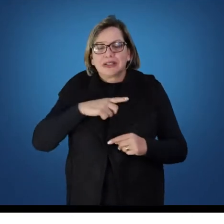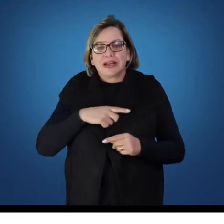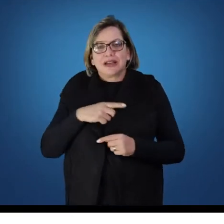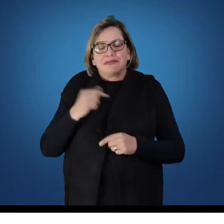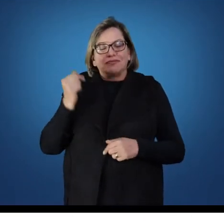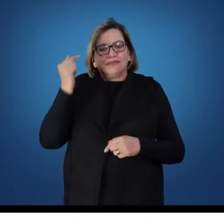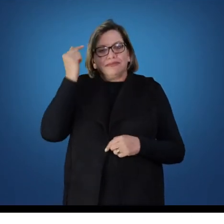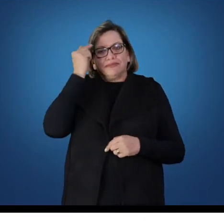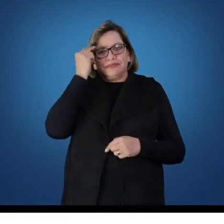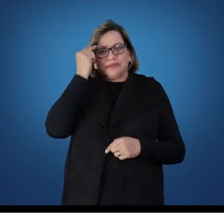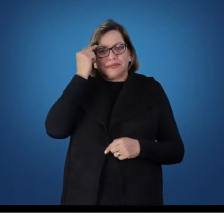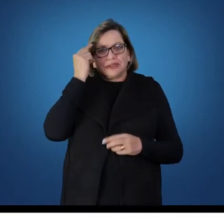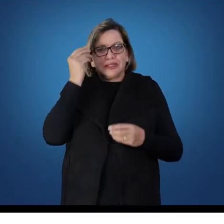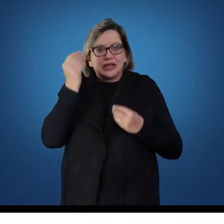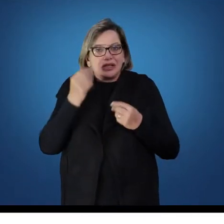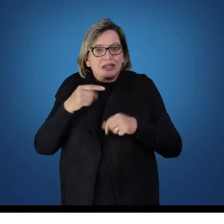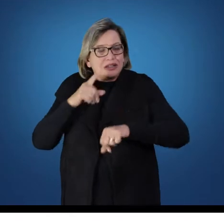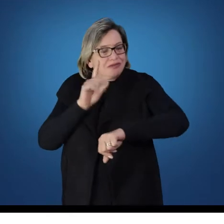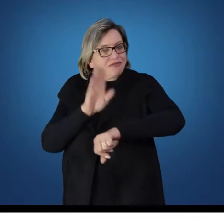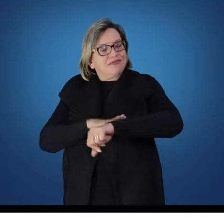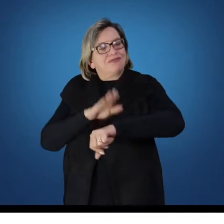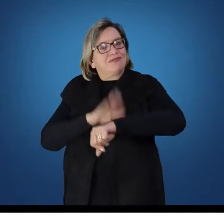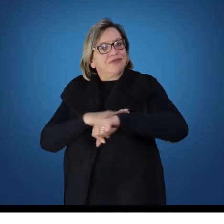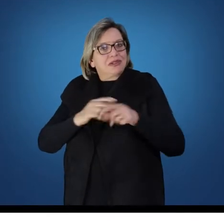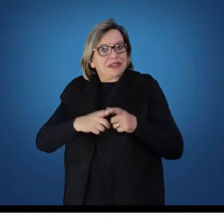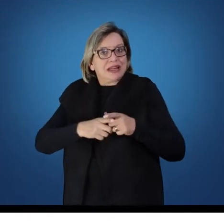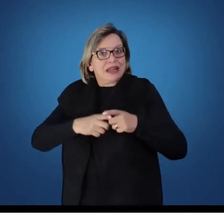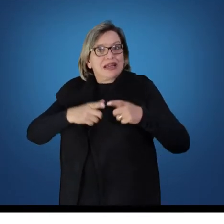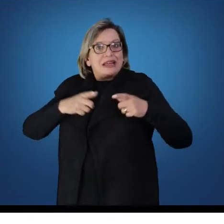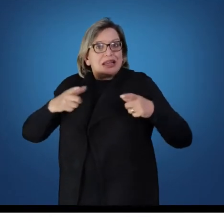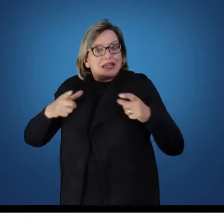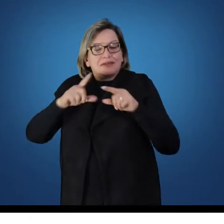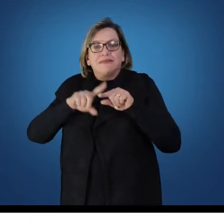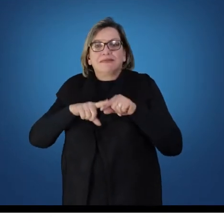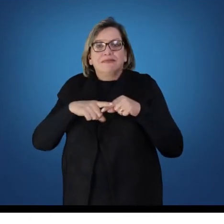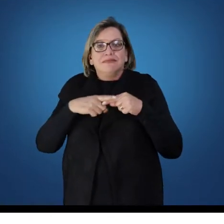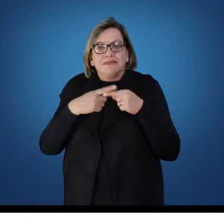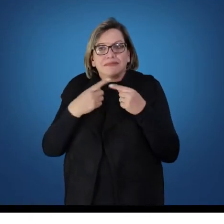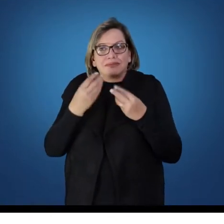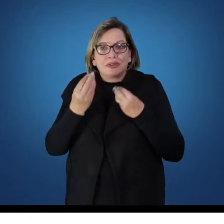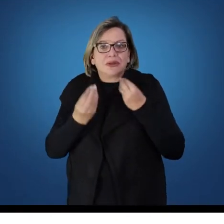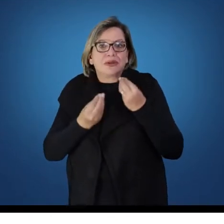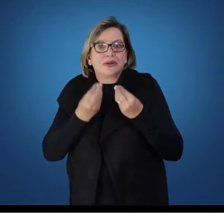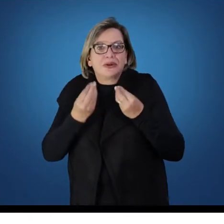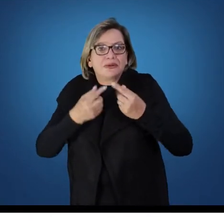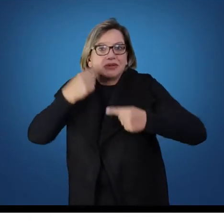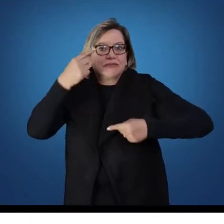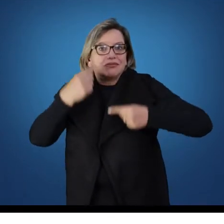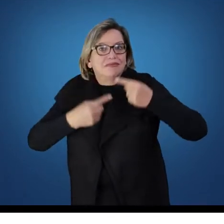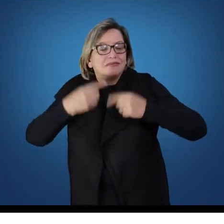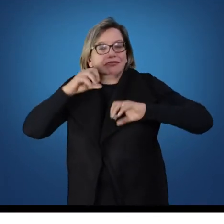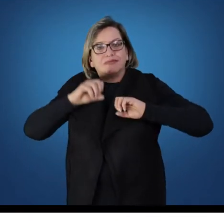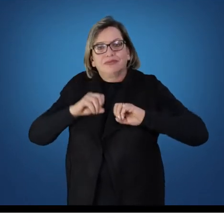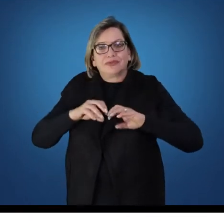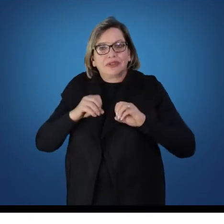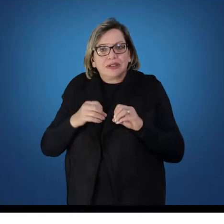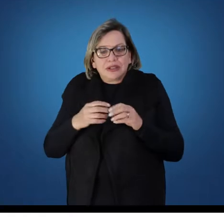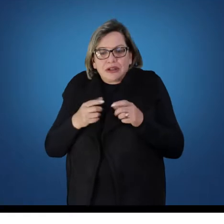que esse momento foi um momento de expansão, mas o acesso ainda às políticas educacionais era restrito aos filhos de